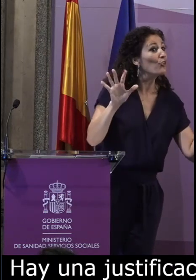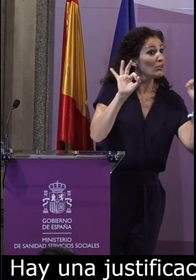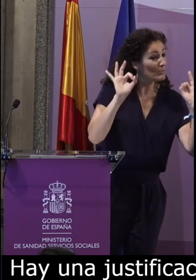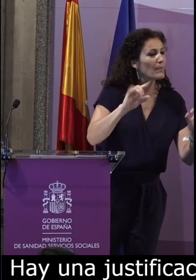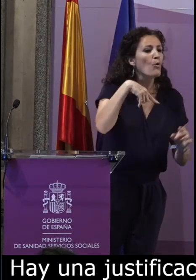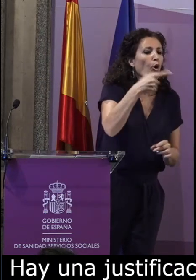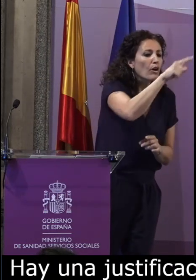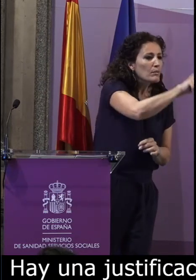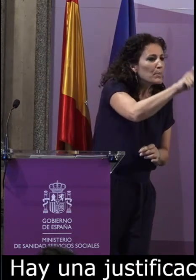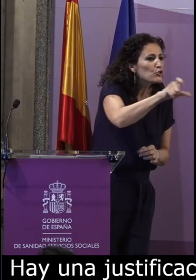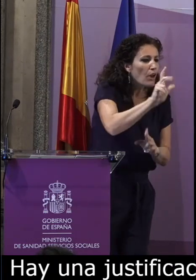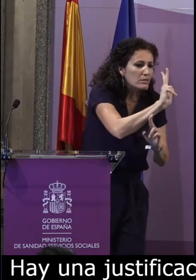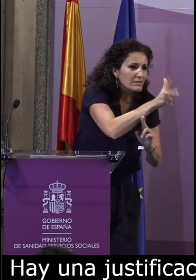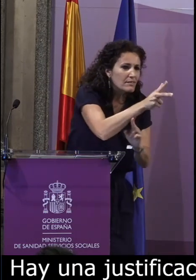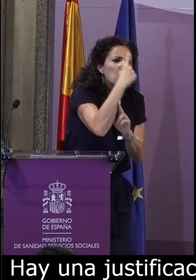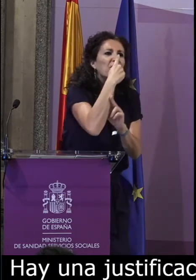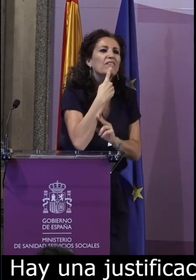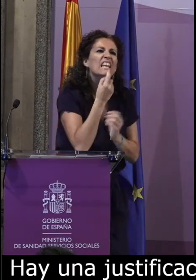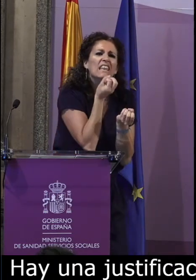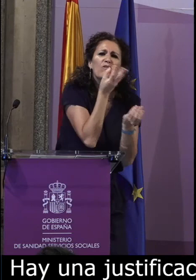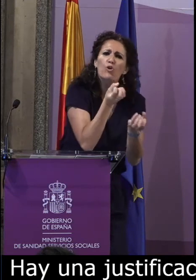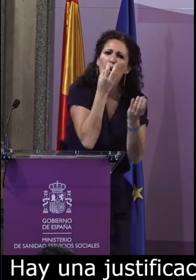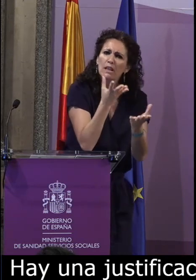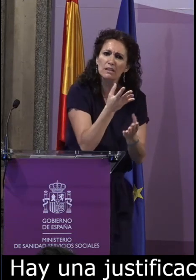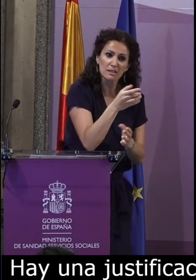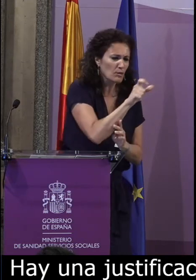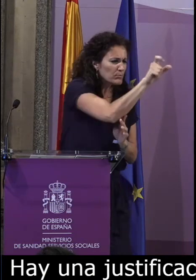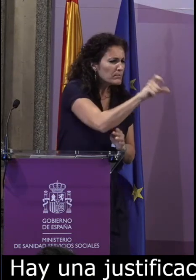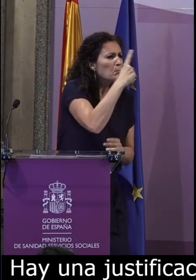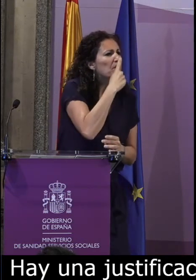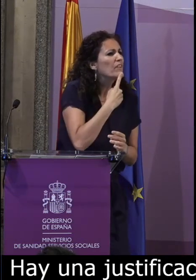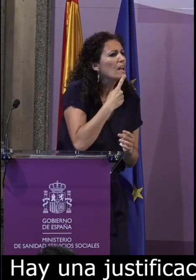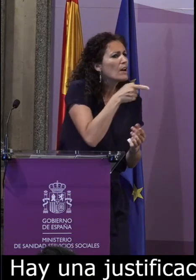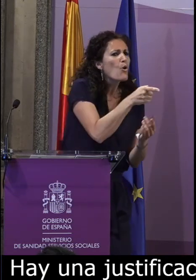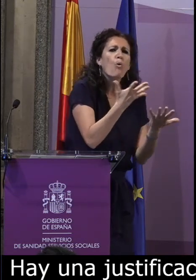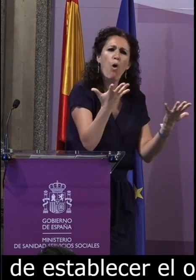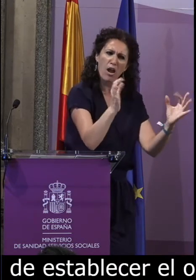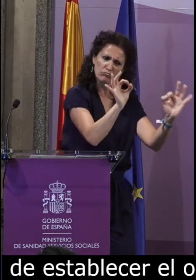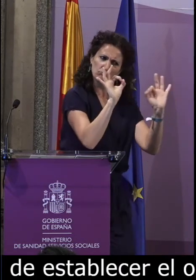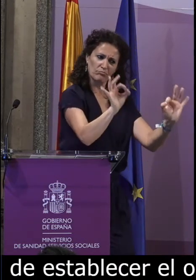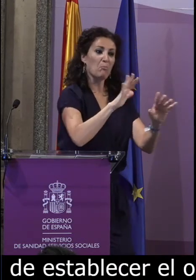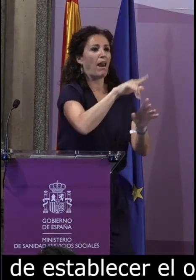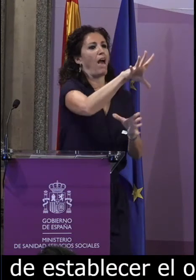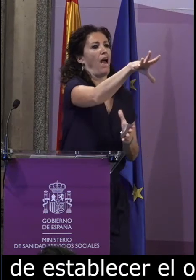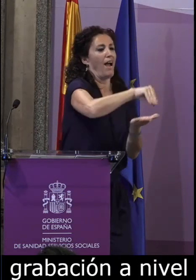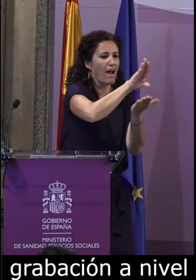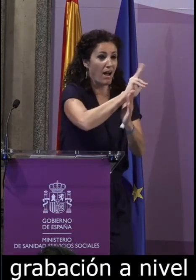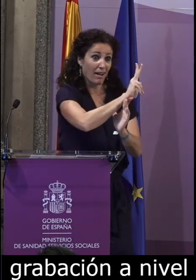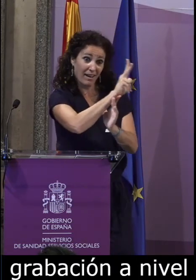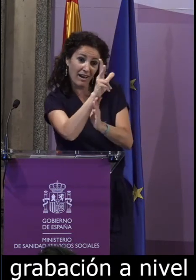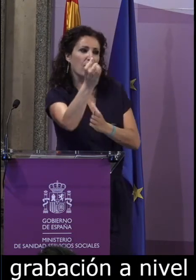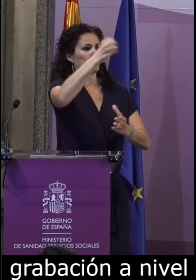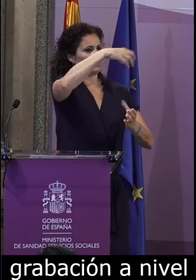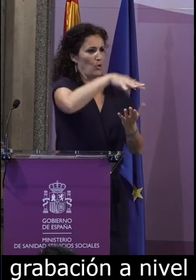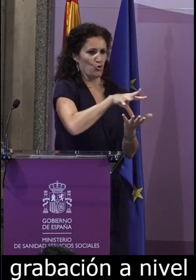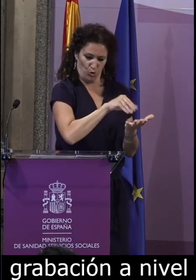Una vez teniendo claro este aspecto, tenemos que conocer cuál es el perfil concreto de los informantes, designantes que nos van